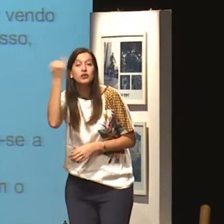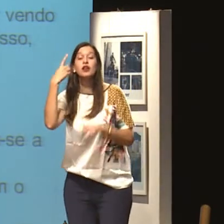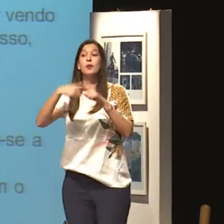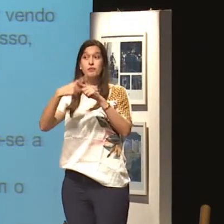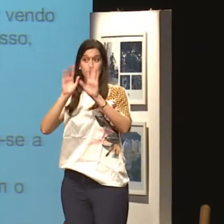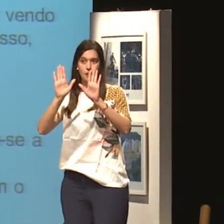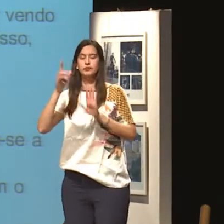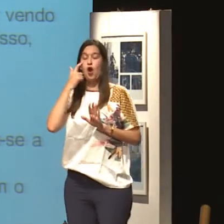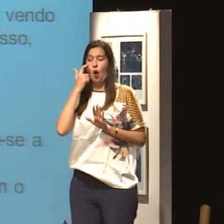Pornografia, né?